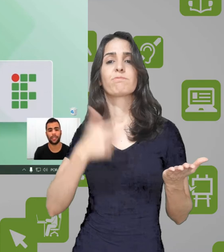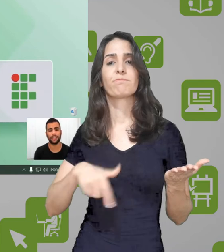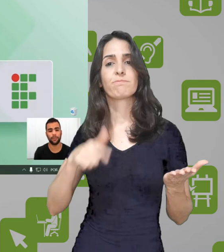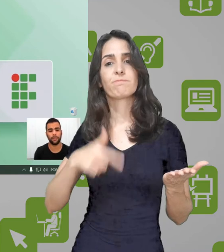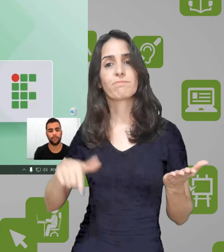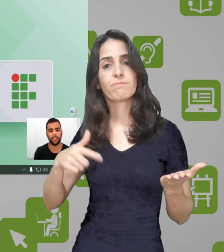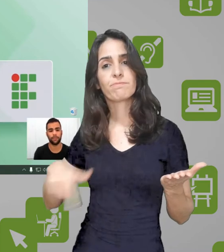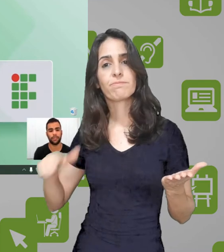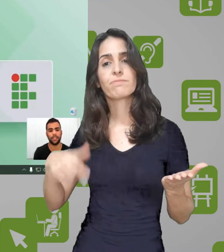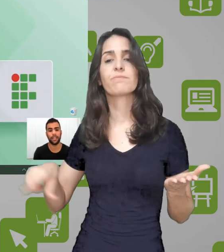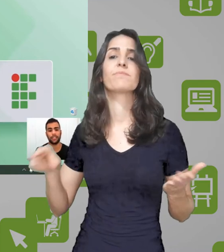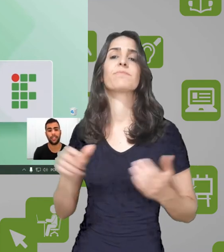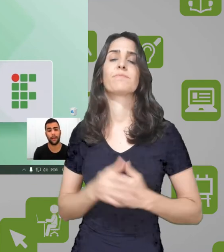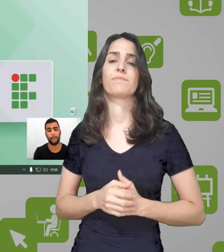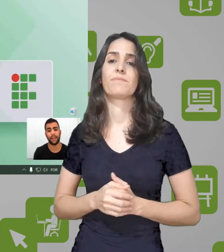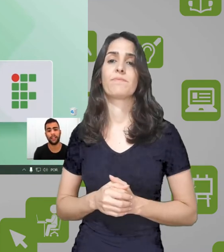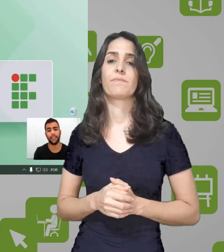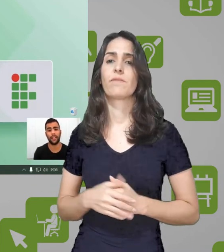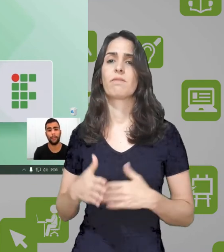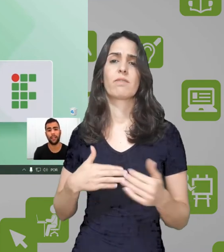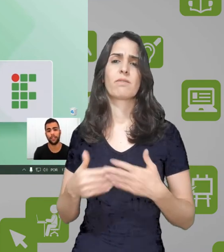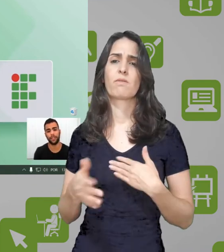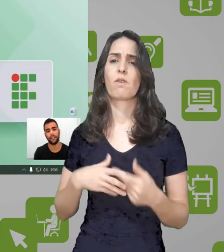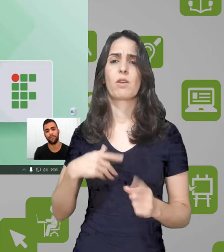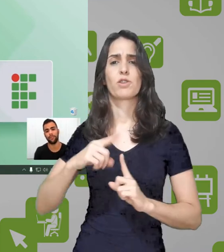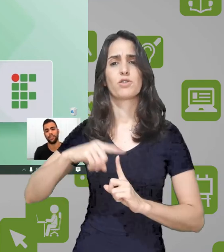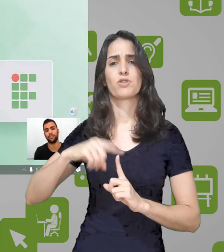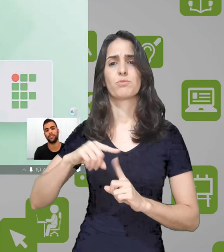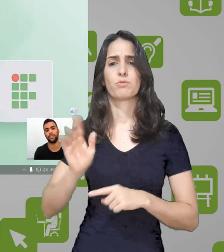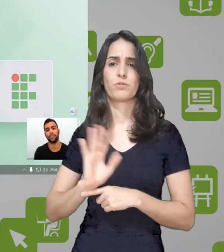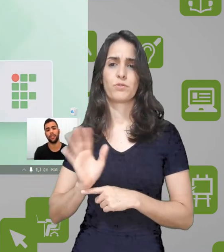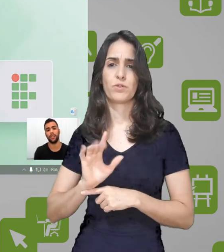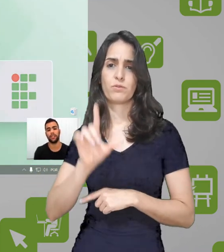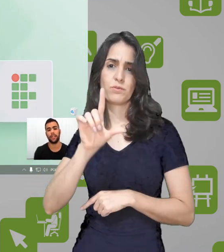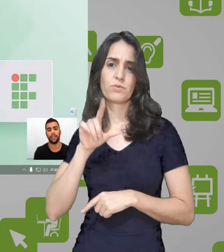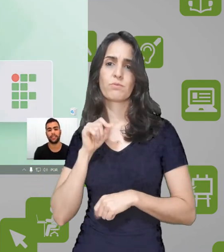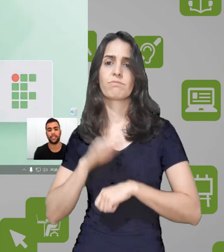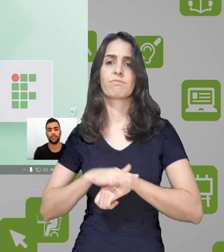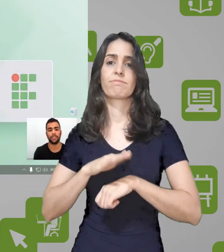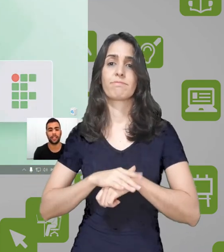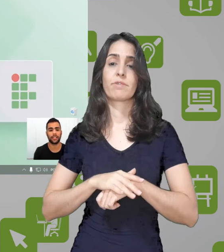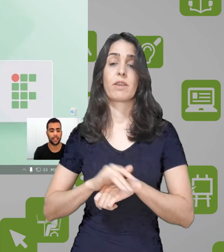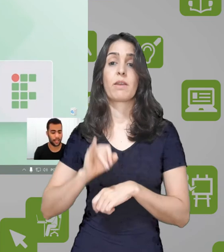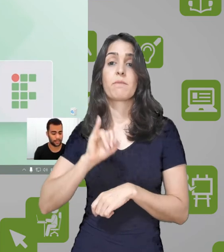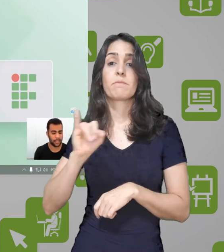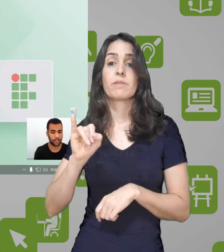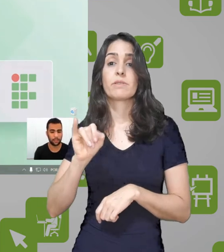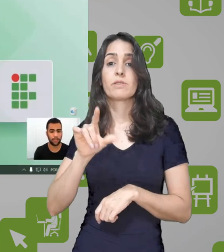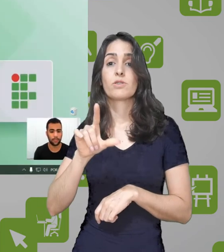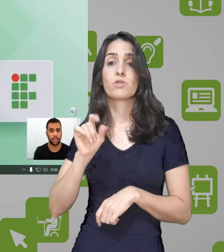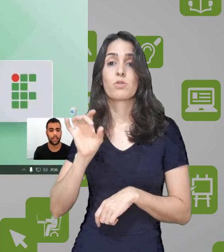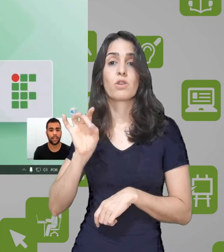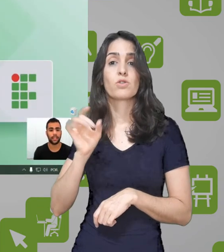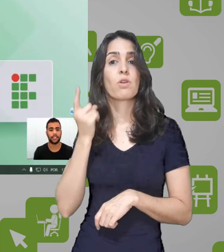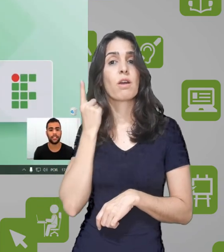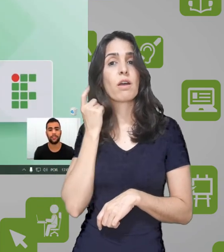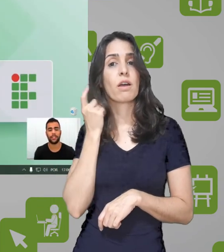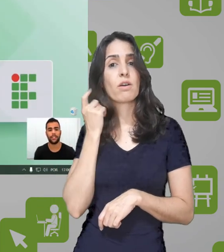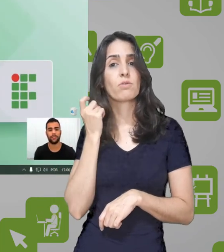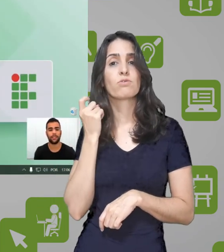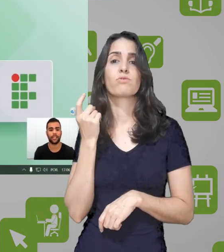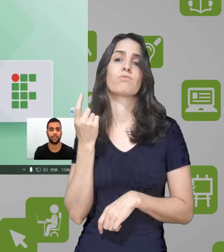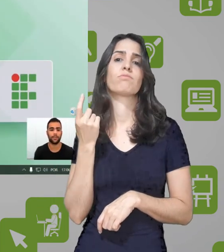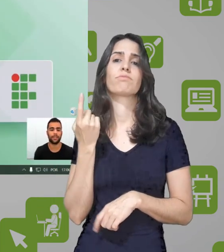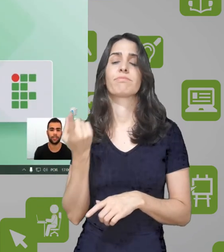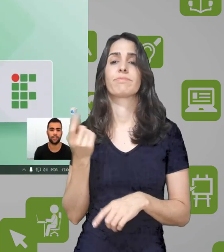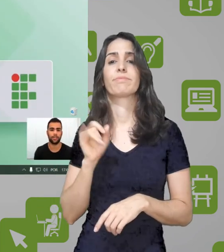de configuração de vídeo aqui, elas se repetem independente da fonte de vídeo selecionada, exceto se tiver